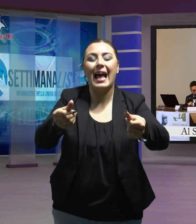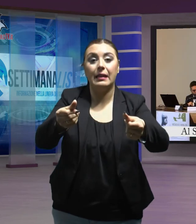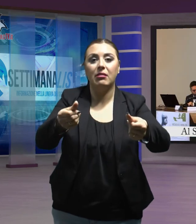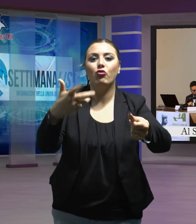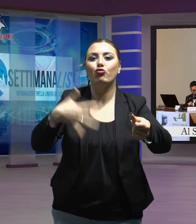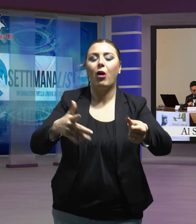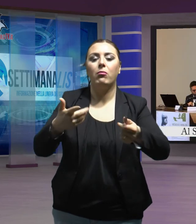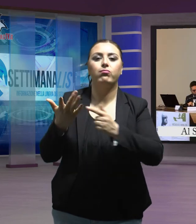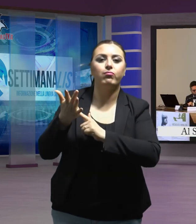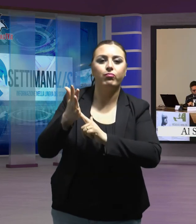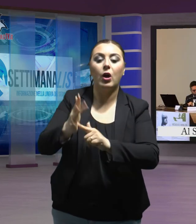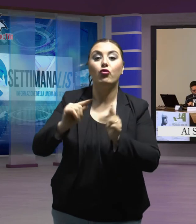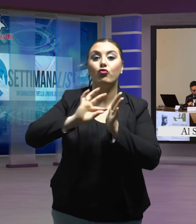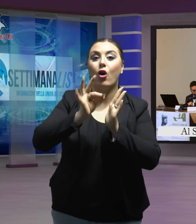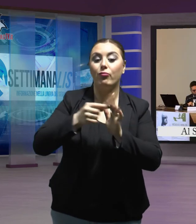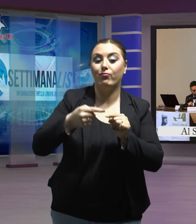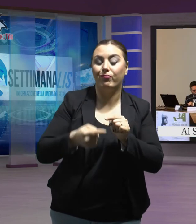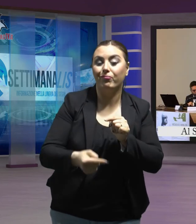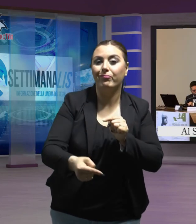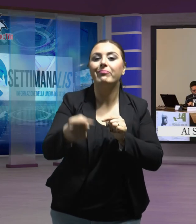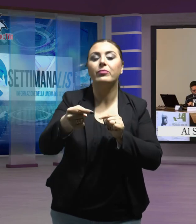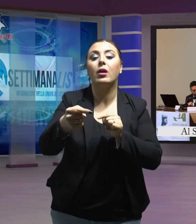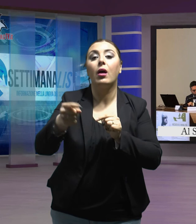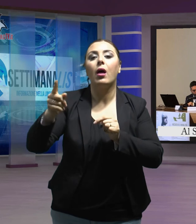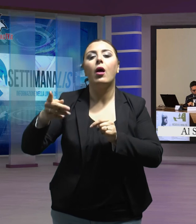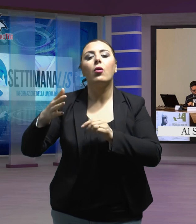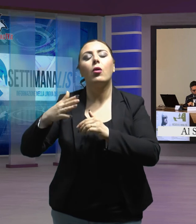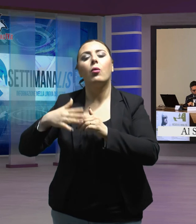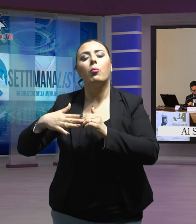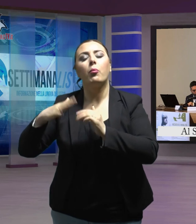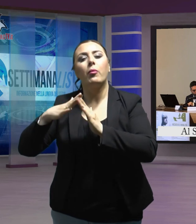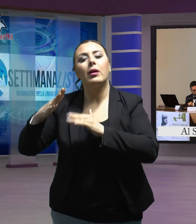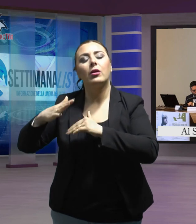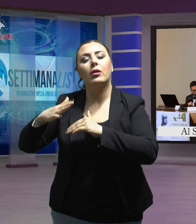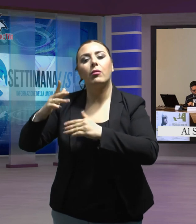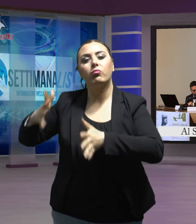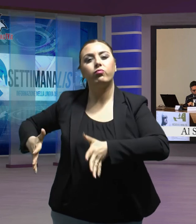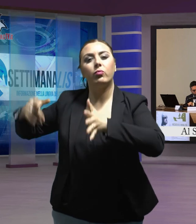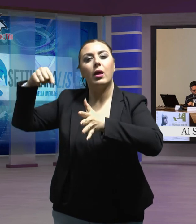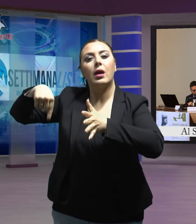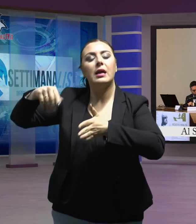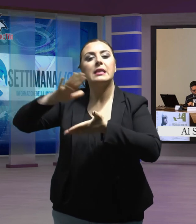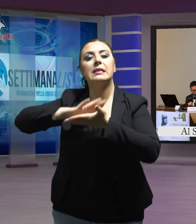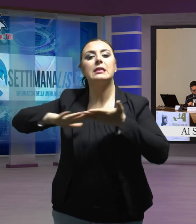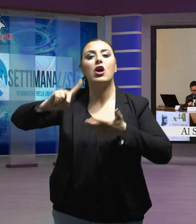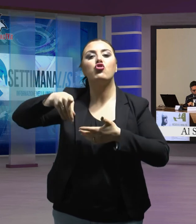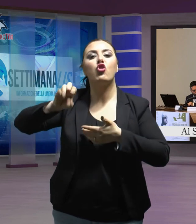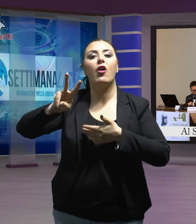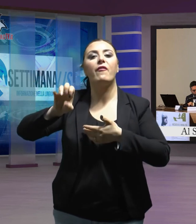giorni partirà dal complesso monumentale San Giovanni di Catanzaro. L